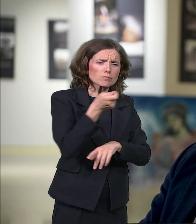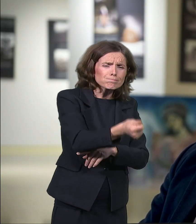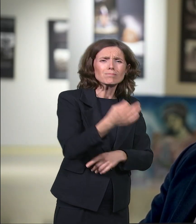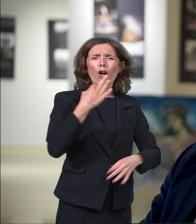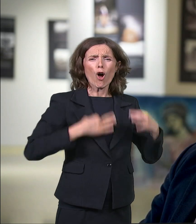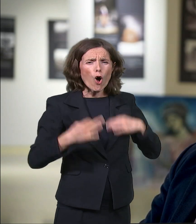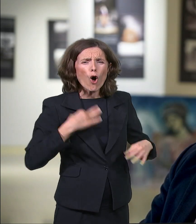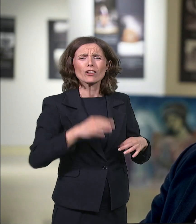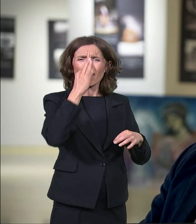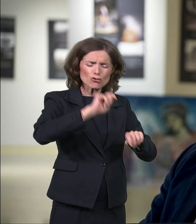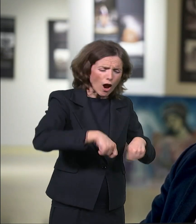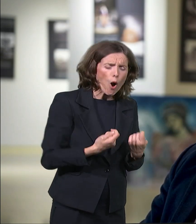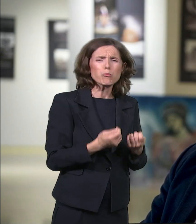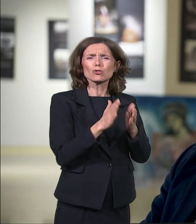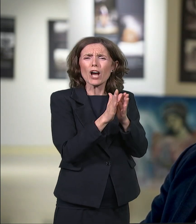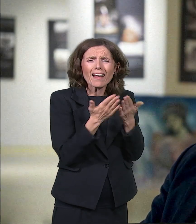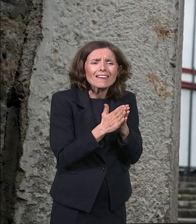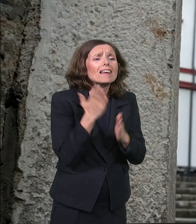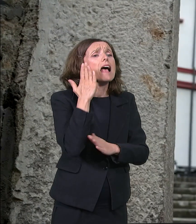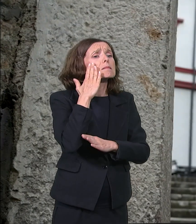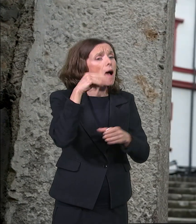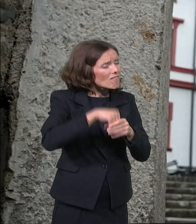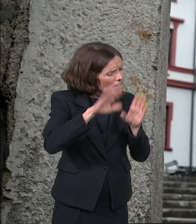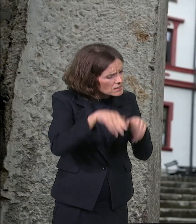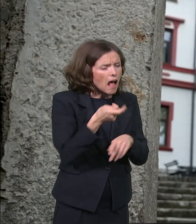mesta za stanovanje i hrano.